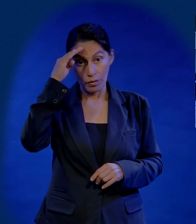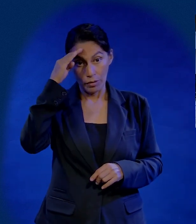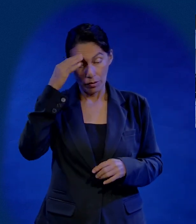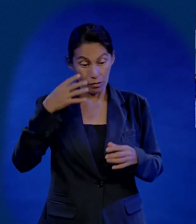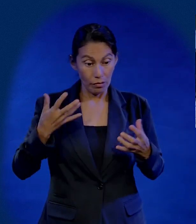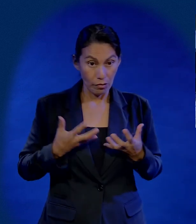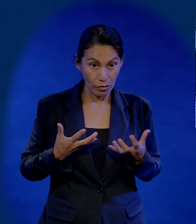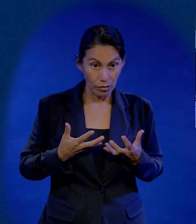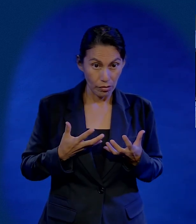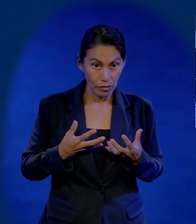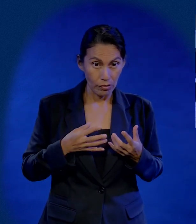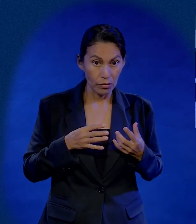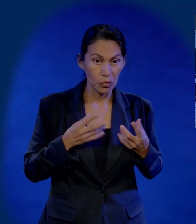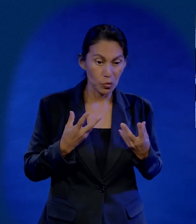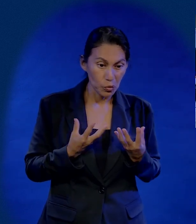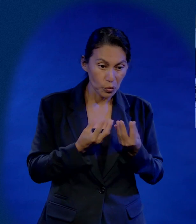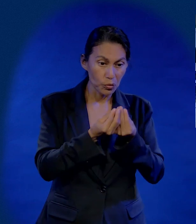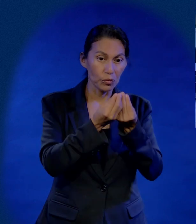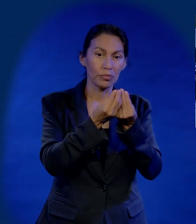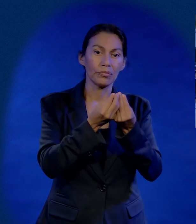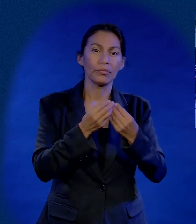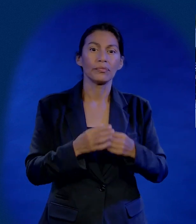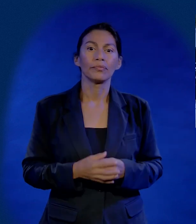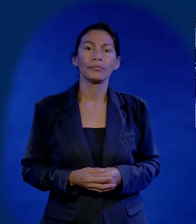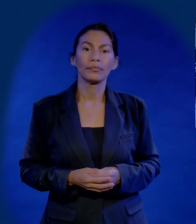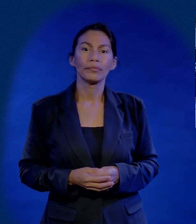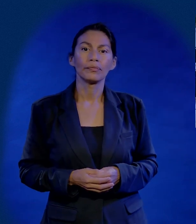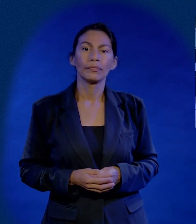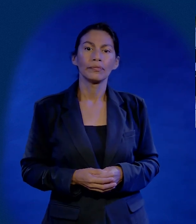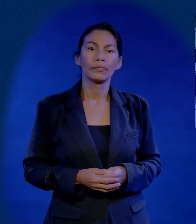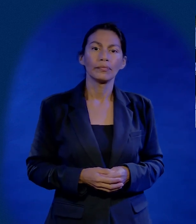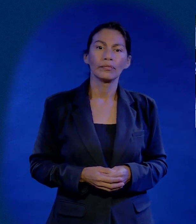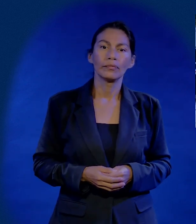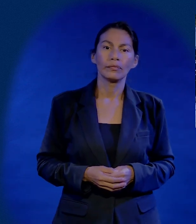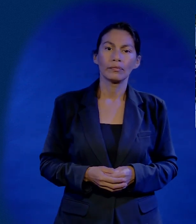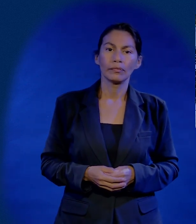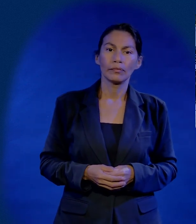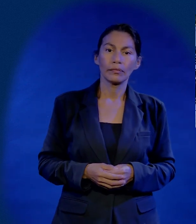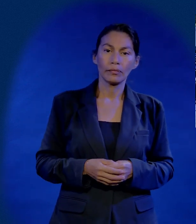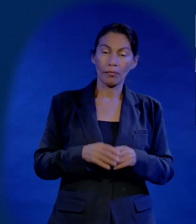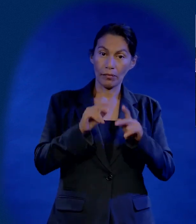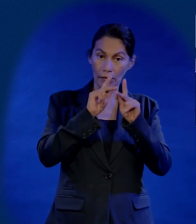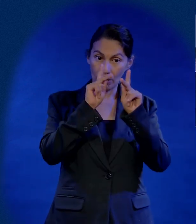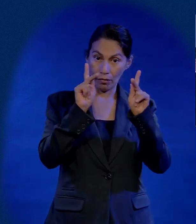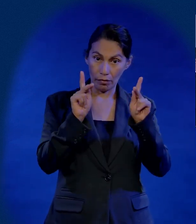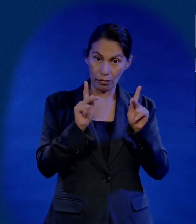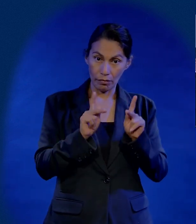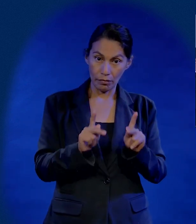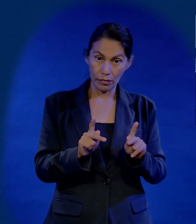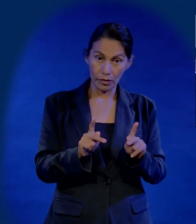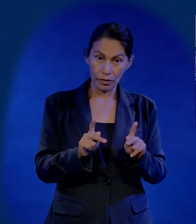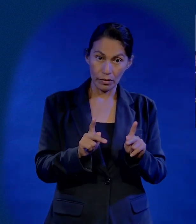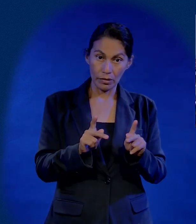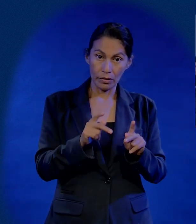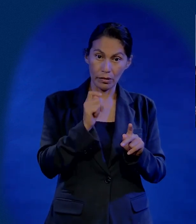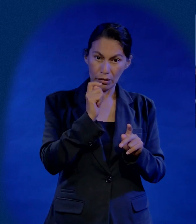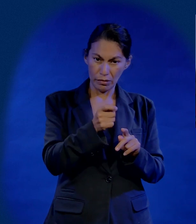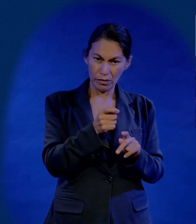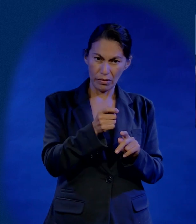pero mi mente y mis acciones caminan en el mismo sentido. De forma muy concreta, una definición de paz que a mí